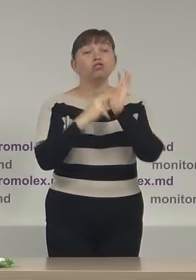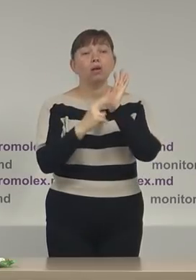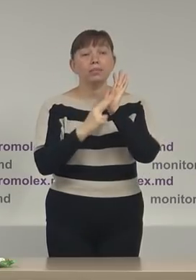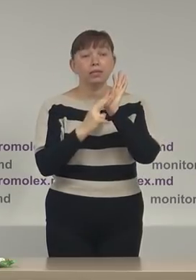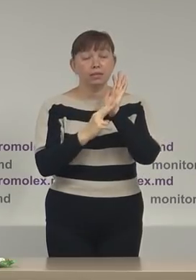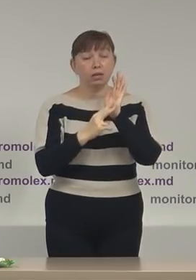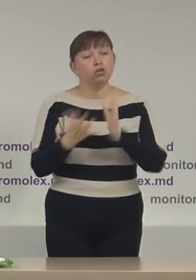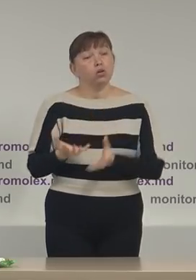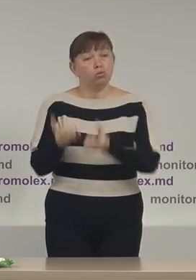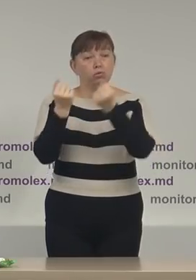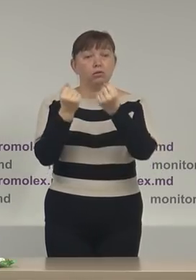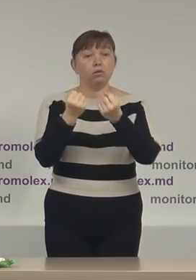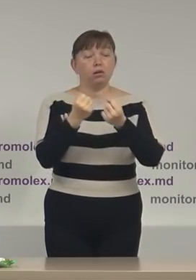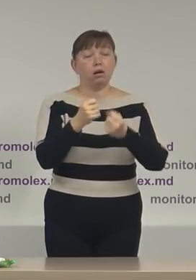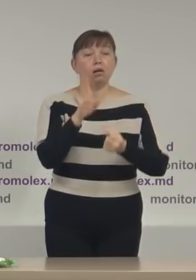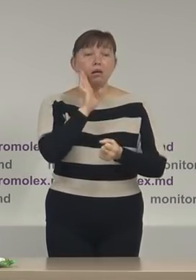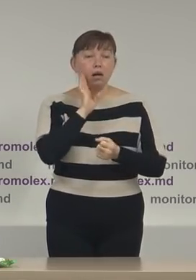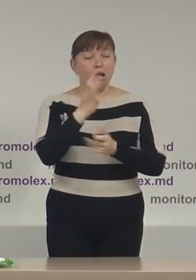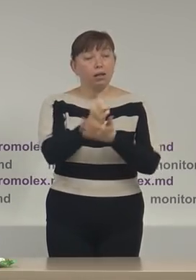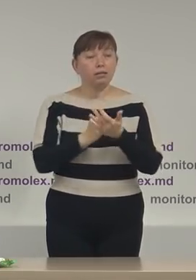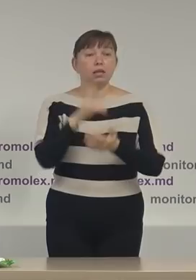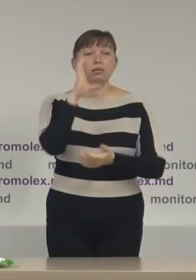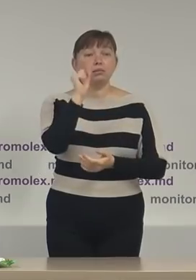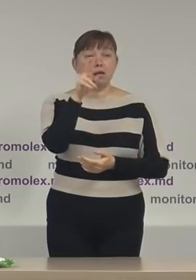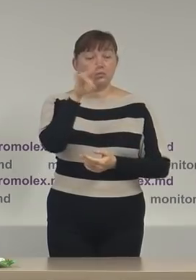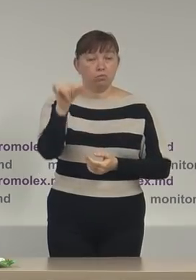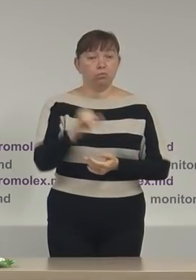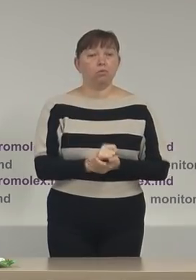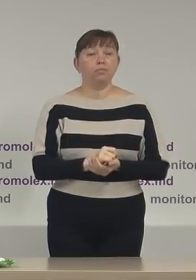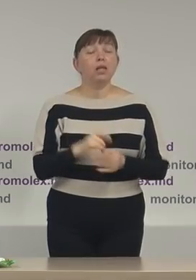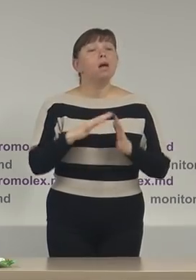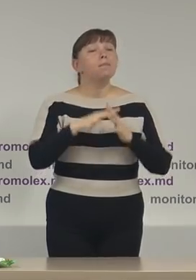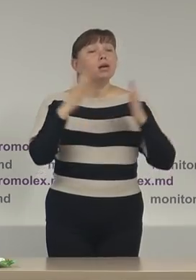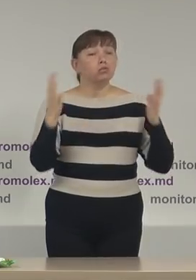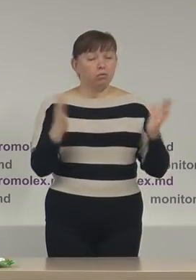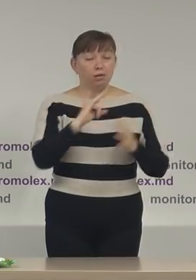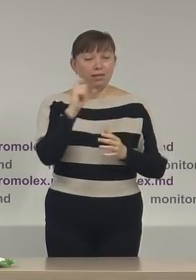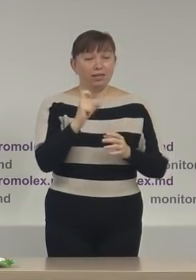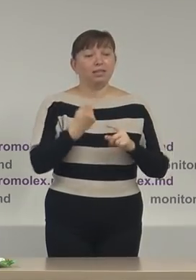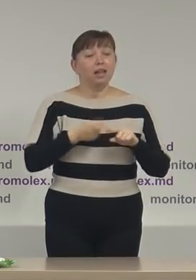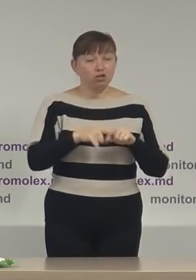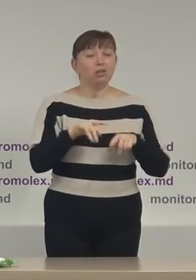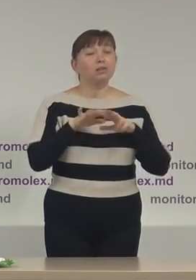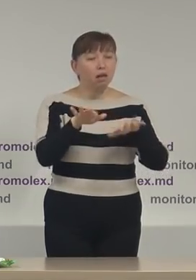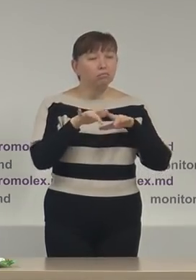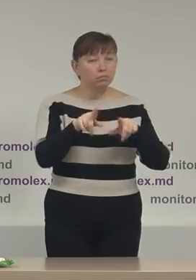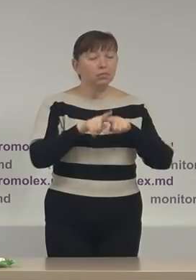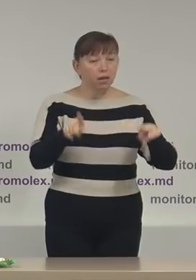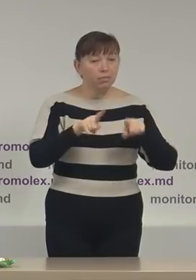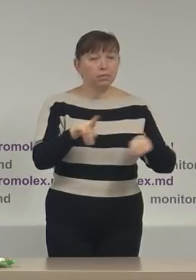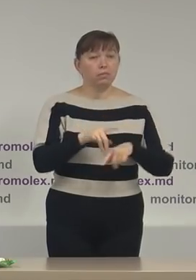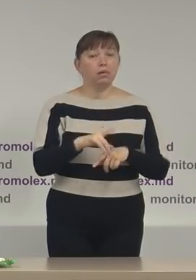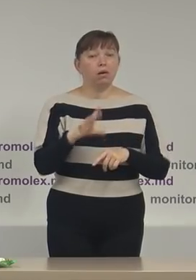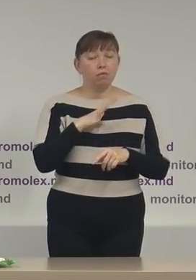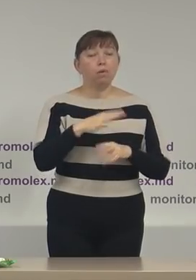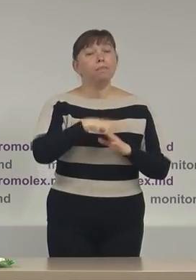în susținerea candidatei Maya Sandu. Majoritatea dintre activitățile de campanie desfășurate,